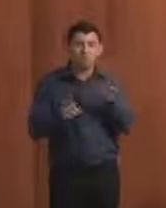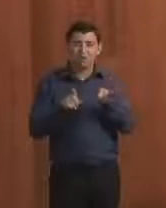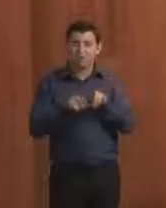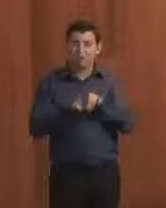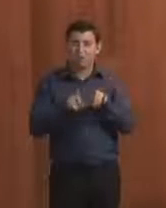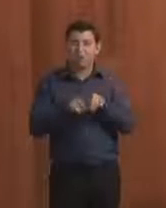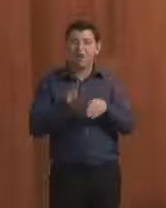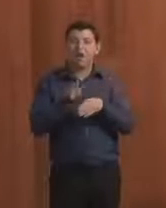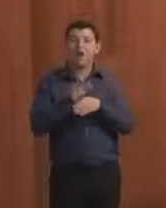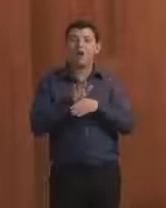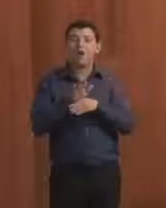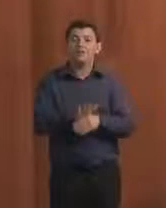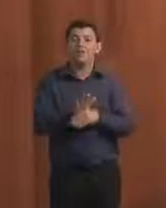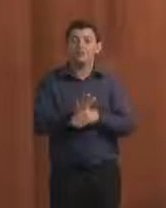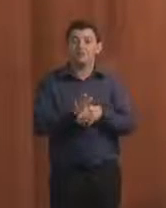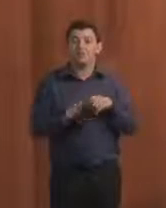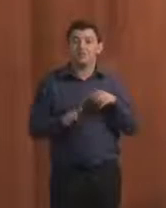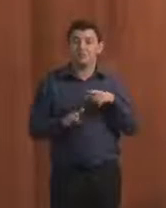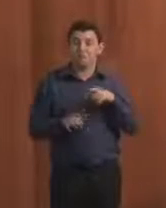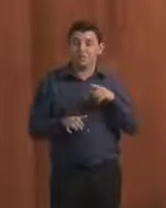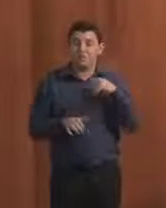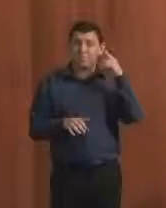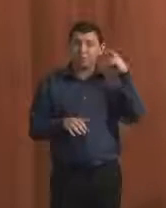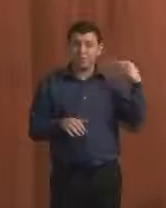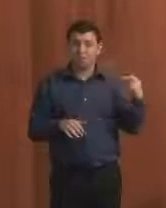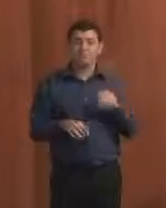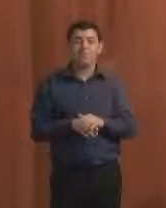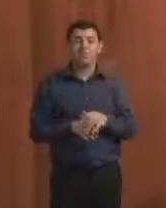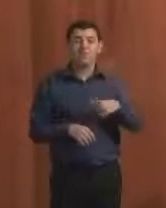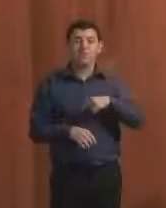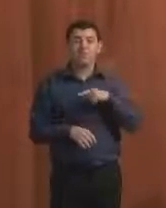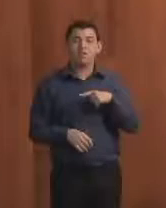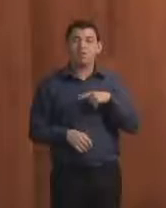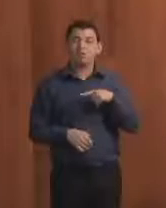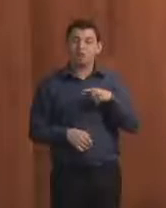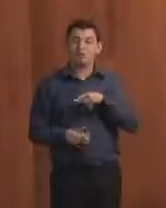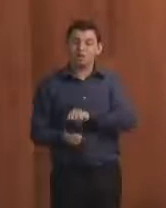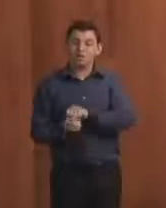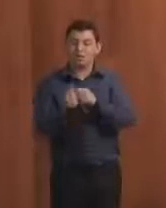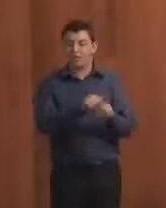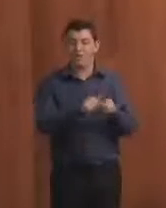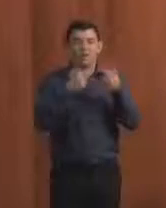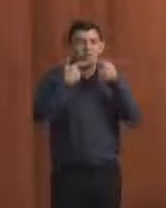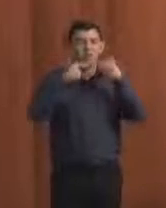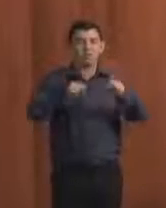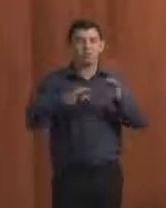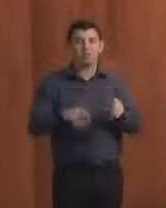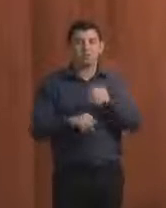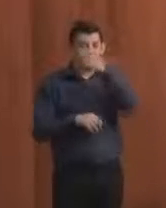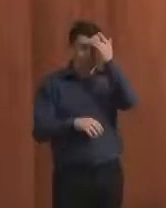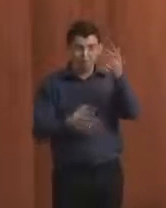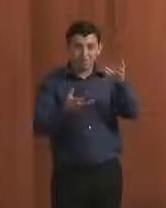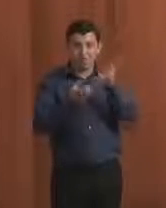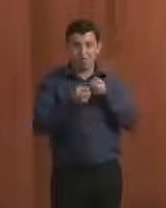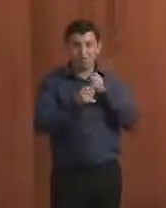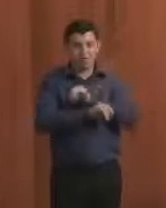campanhas e que a gente tenta ser o mais adequado à linguagem possível das pessoas que estão recebendo essa informação.